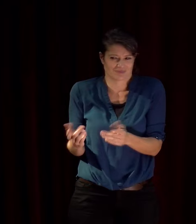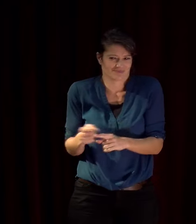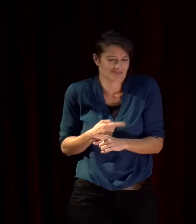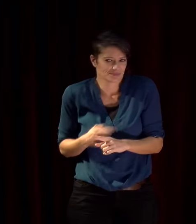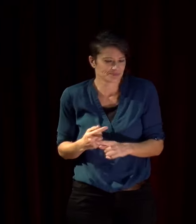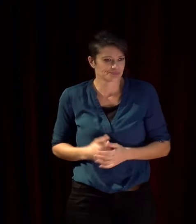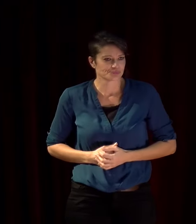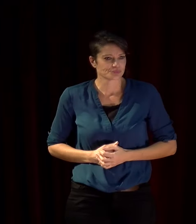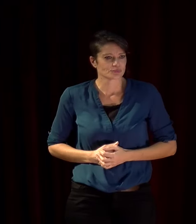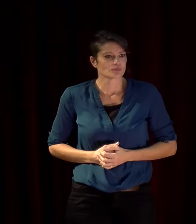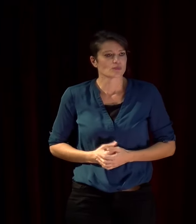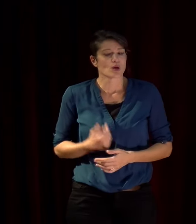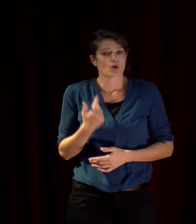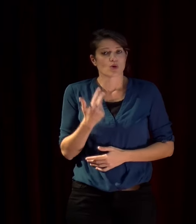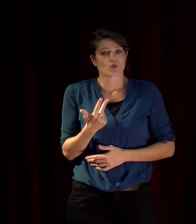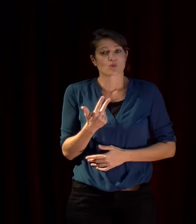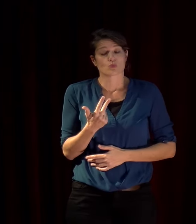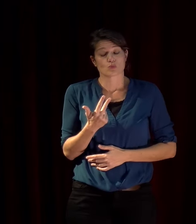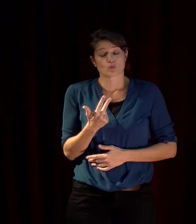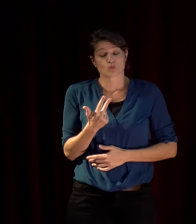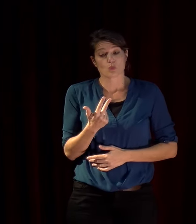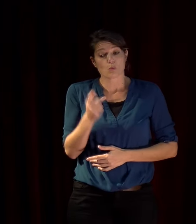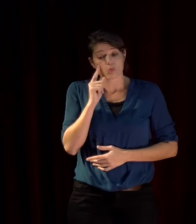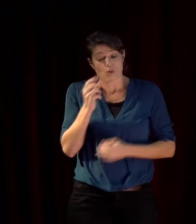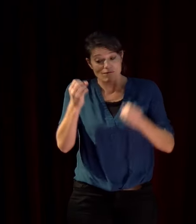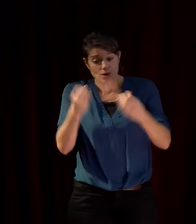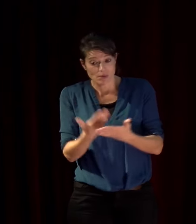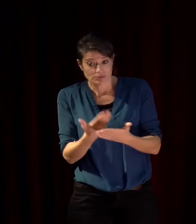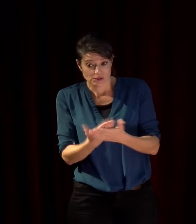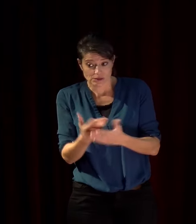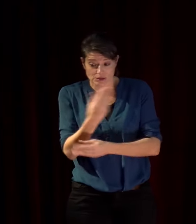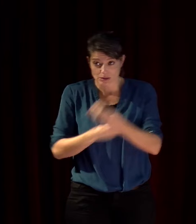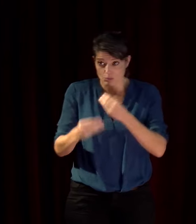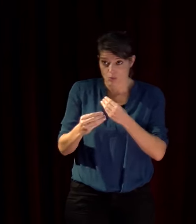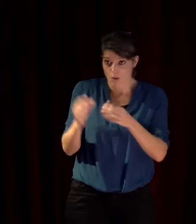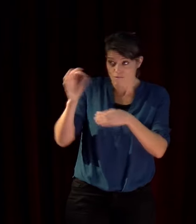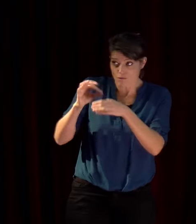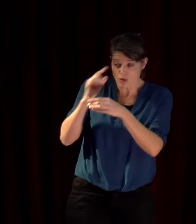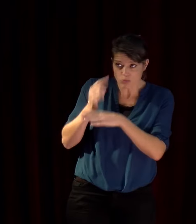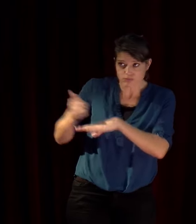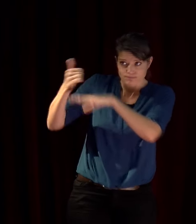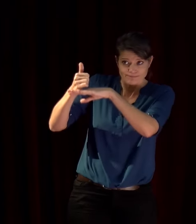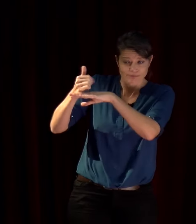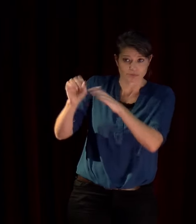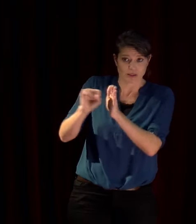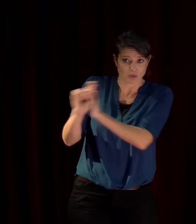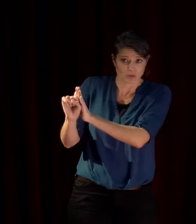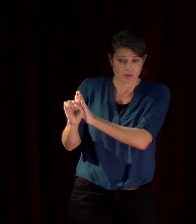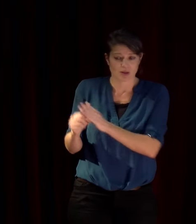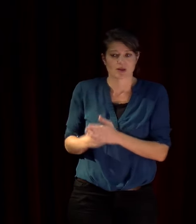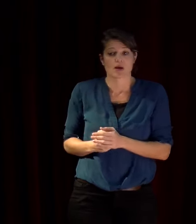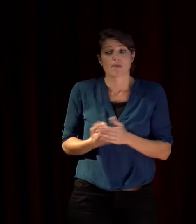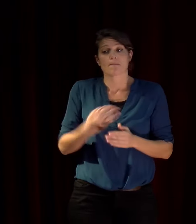rapidement trois facteurs qui expliquent ce phénomène qui est inquiétant puisque c'est très large en Europe